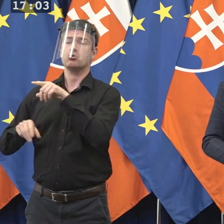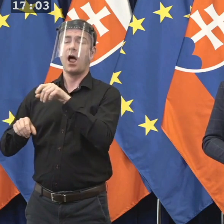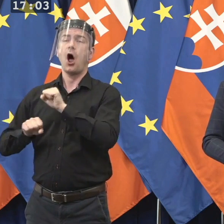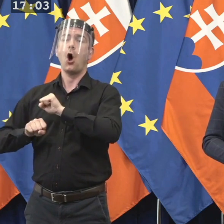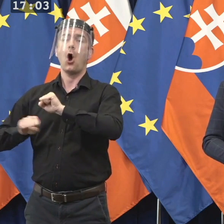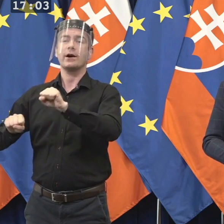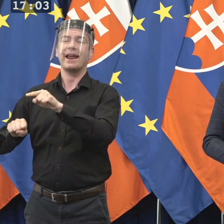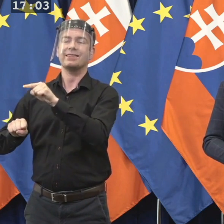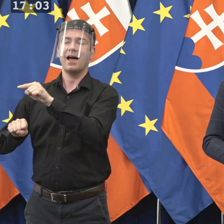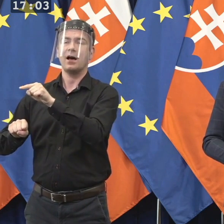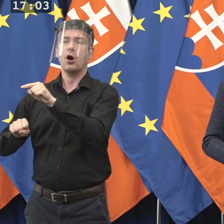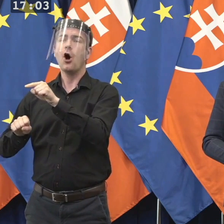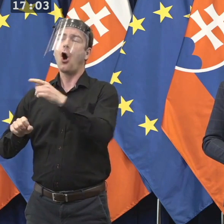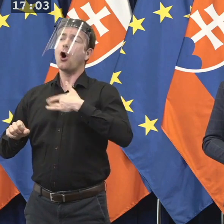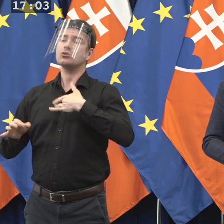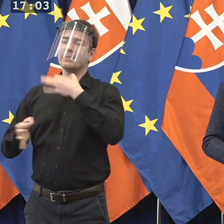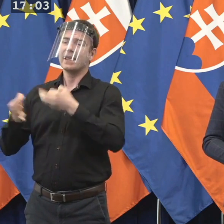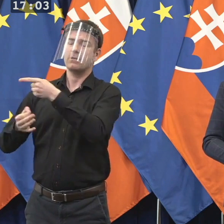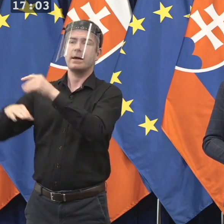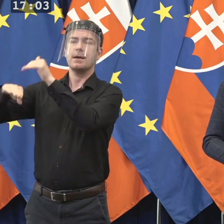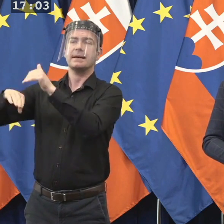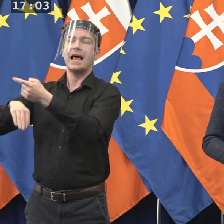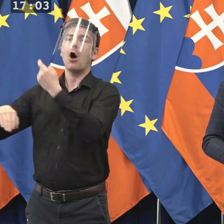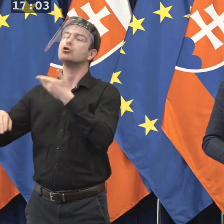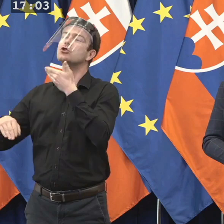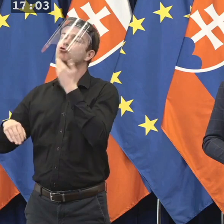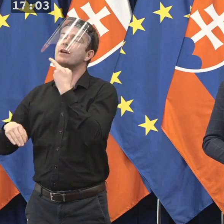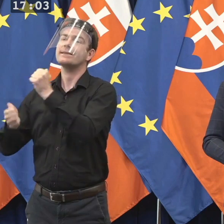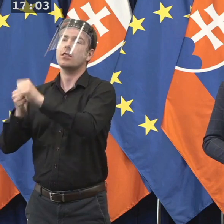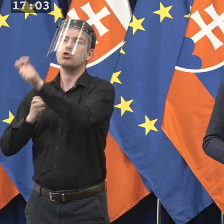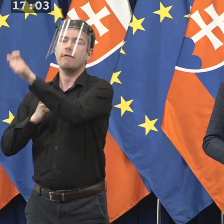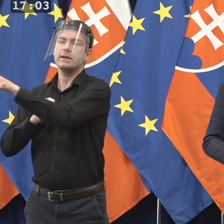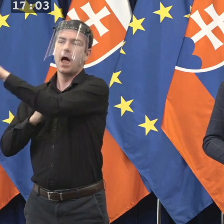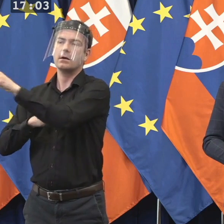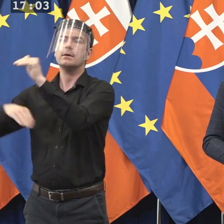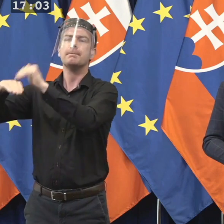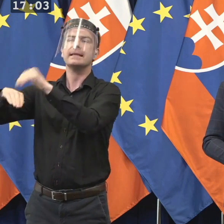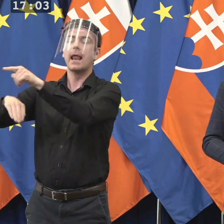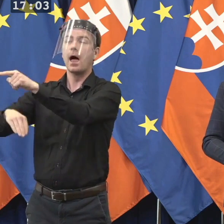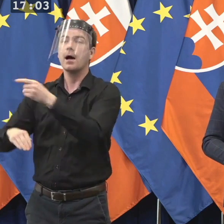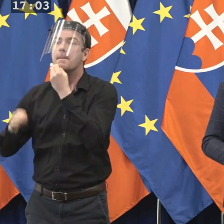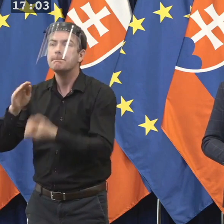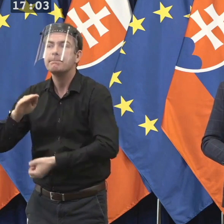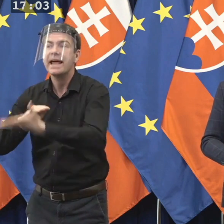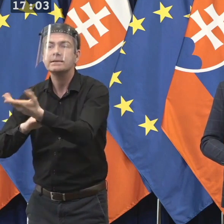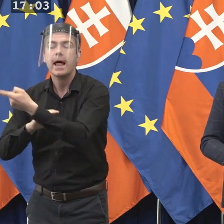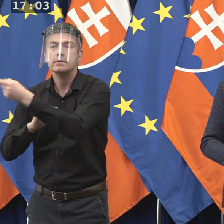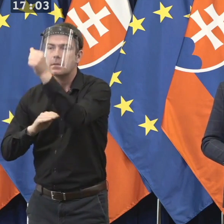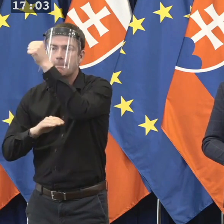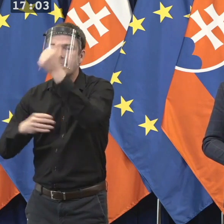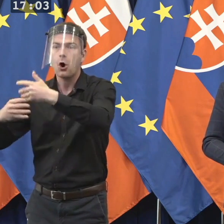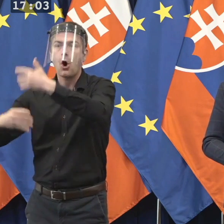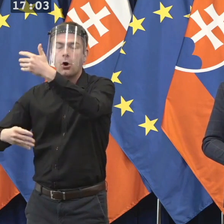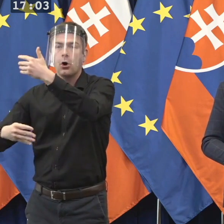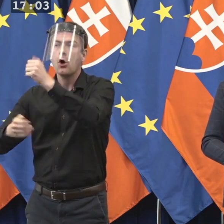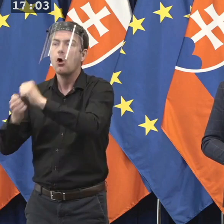pýtala od investigatívnych novinárov v Českej republike prezradiť zdroj novinárov, ktorý súvisel s